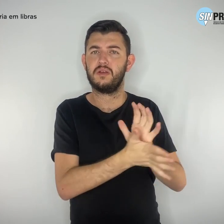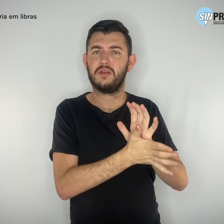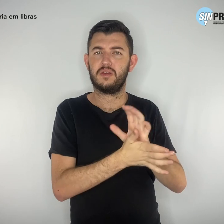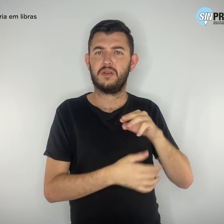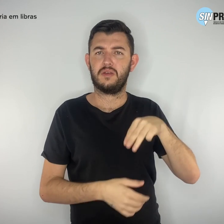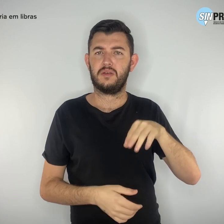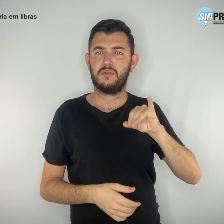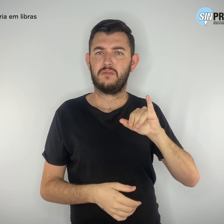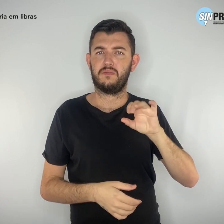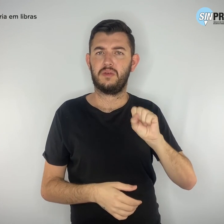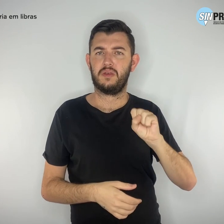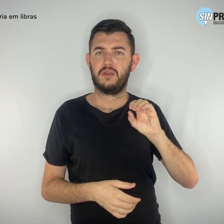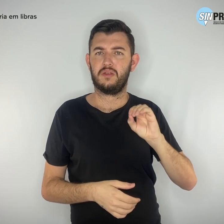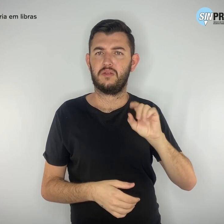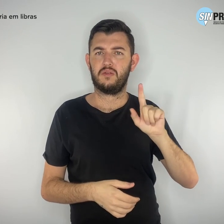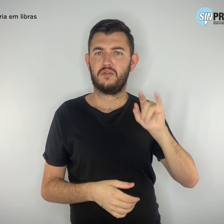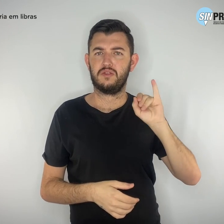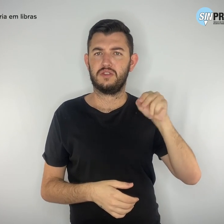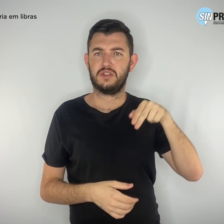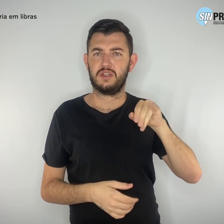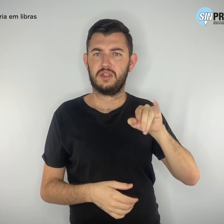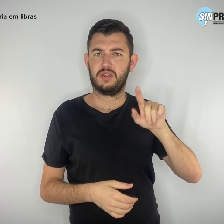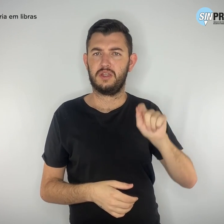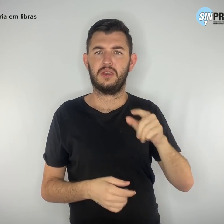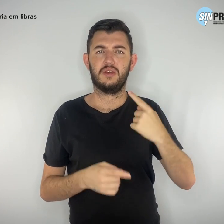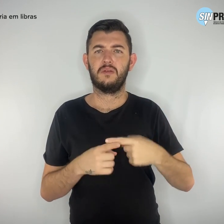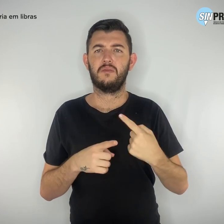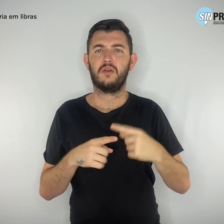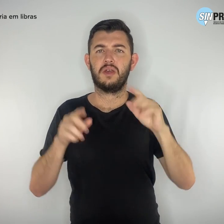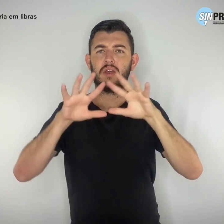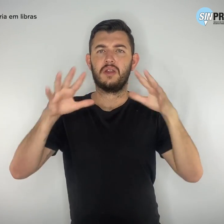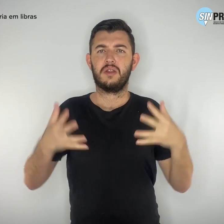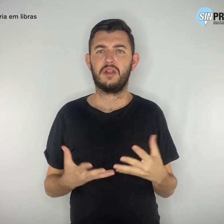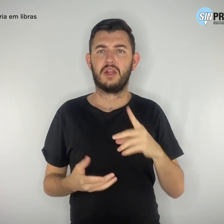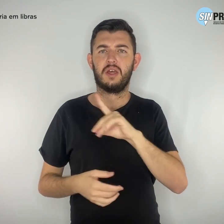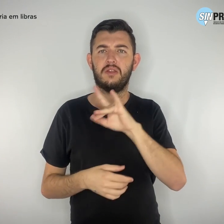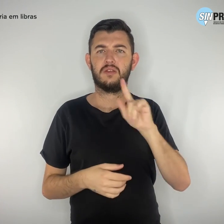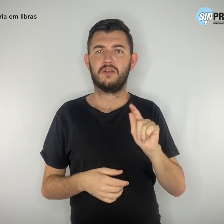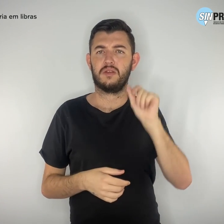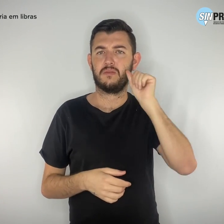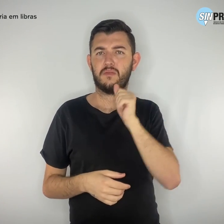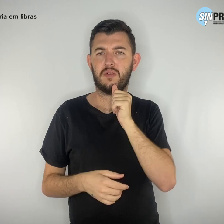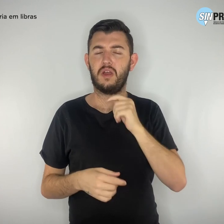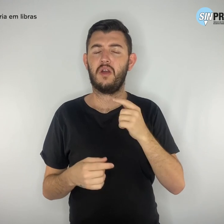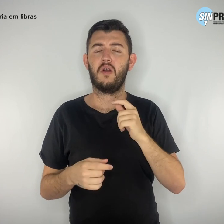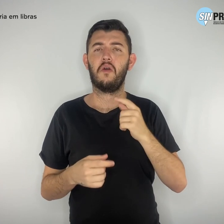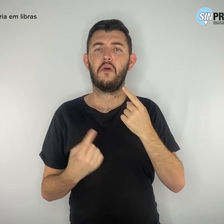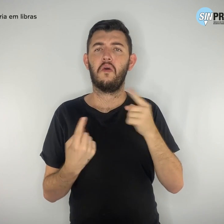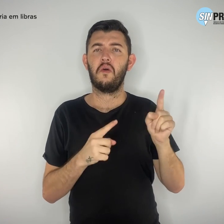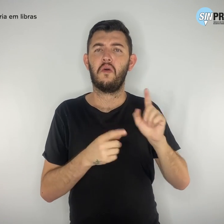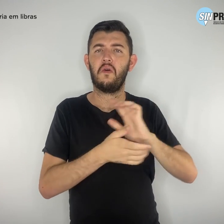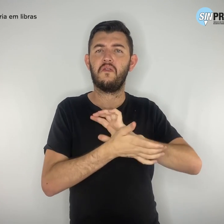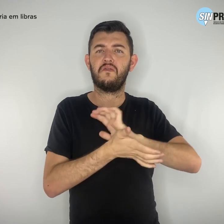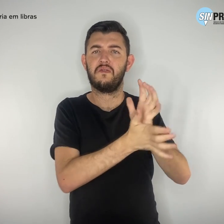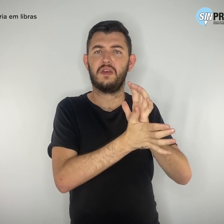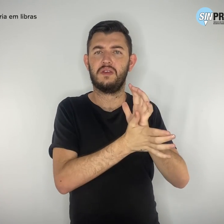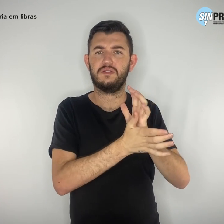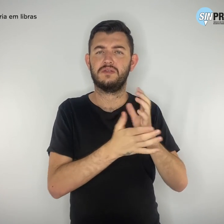Dia Internacional da Mulher, ele ofende a mulher na sua essência. Quando ele dá a palha de